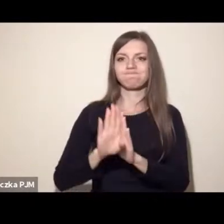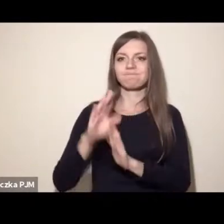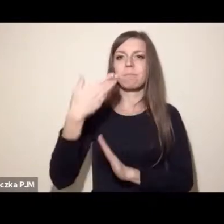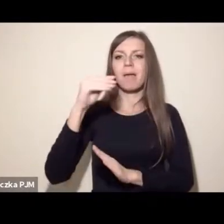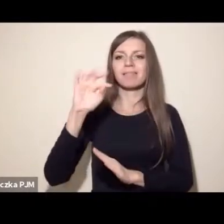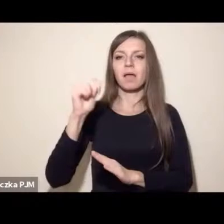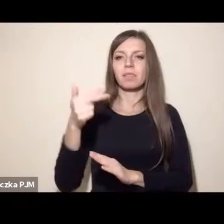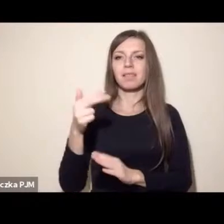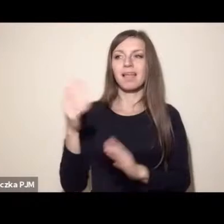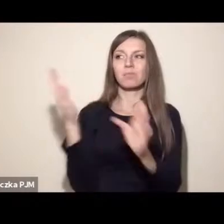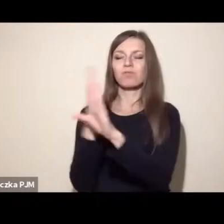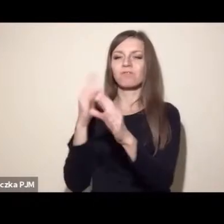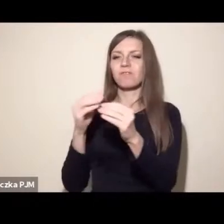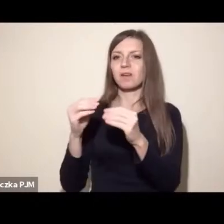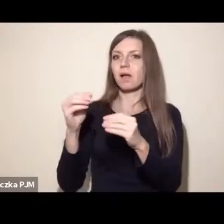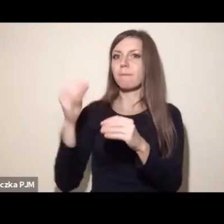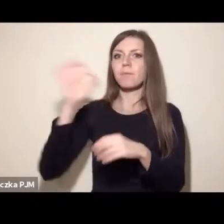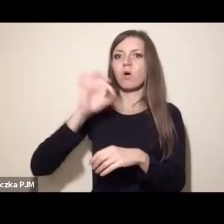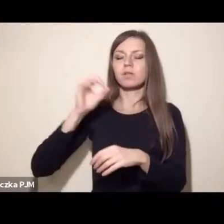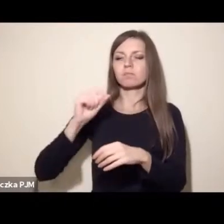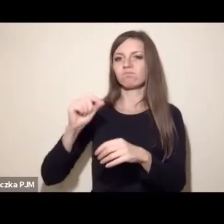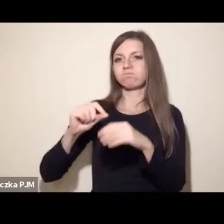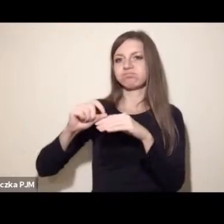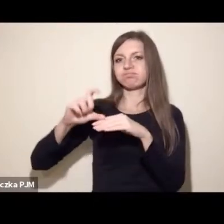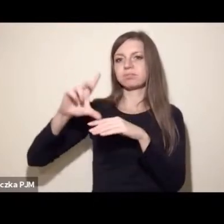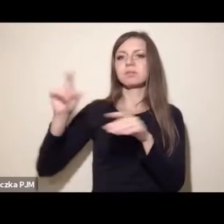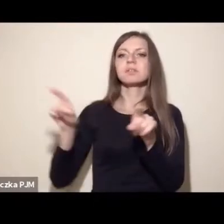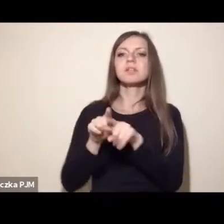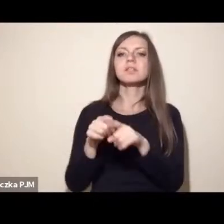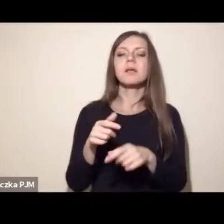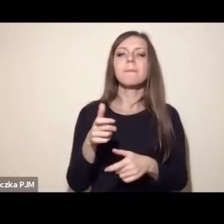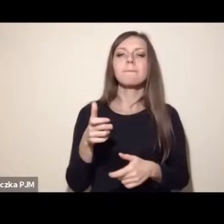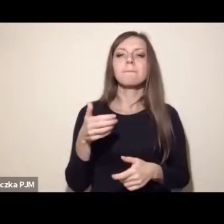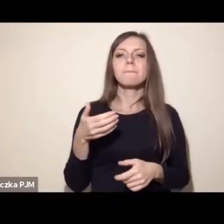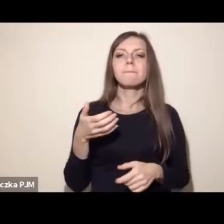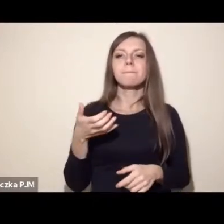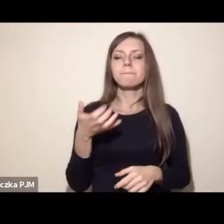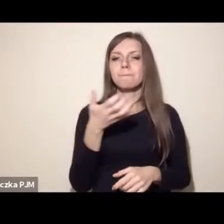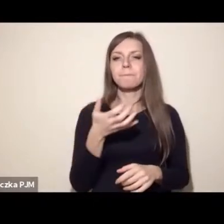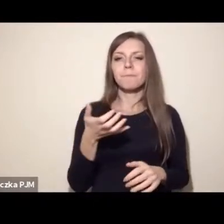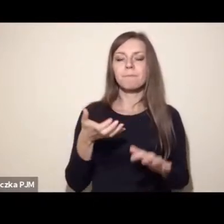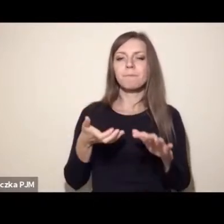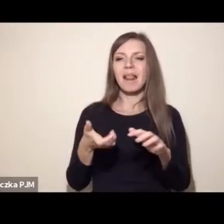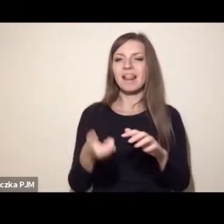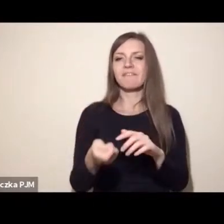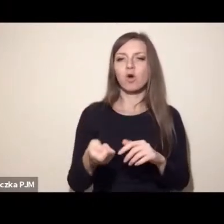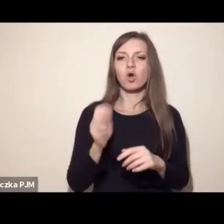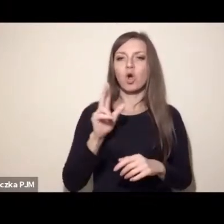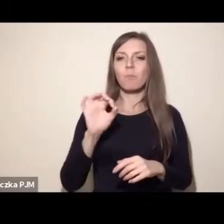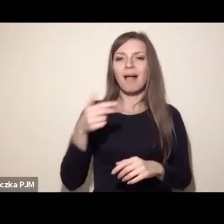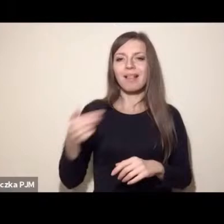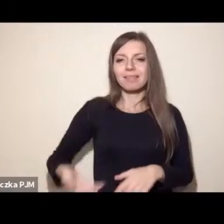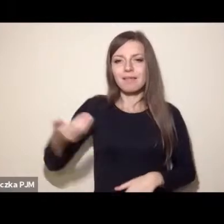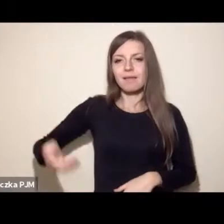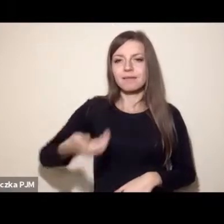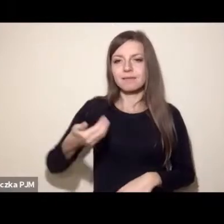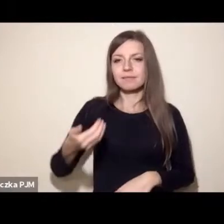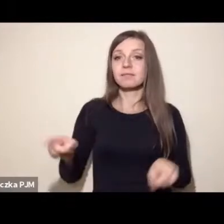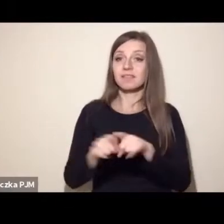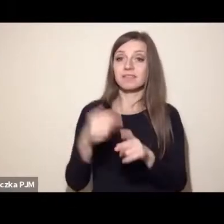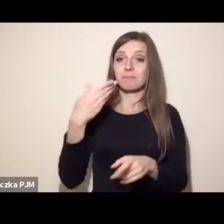metanu w atmosferze tak z paliw kopalnych, jak i z rolnictwa. W ciągu ostatnich dwóch dekad więcej